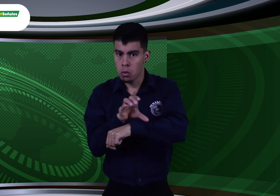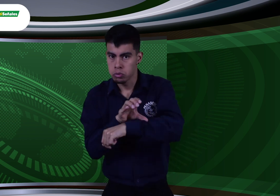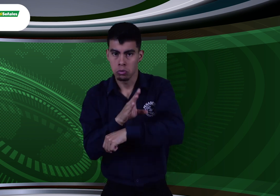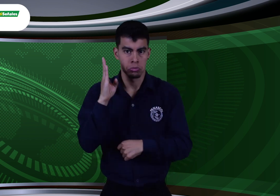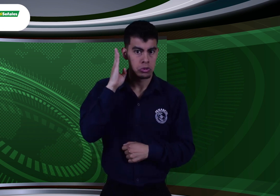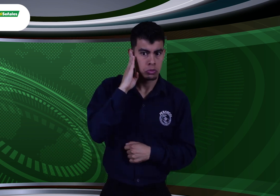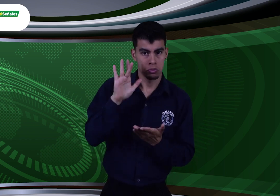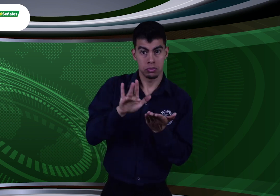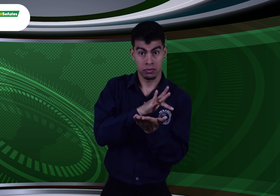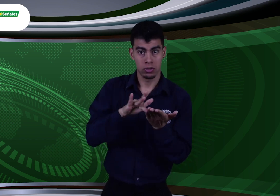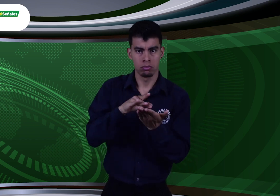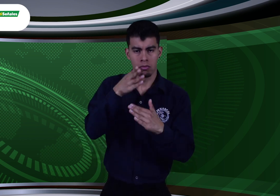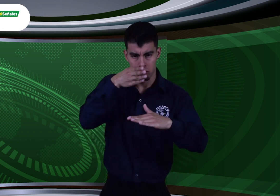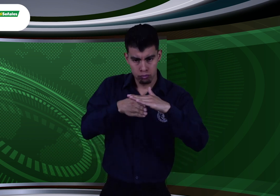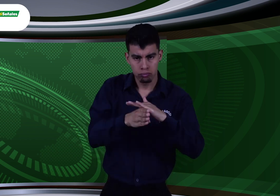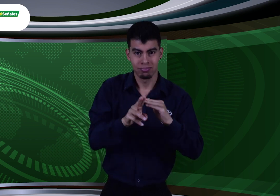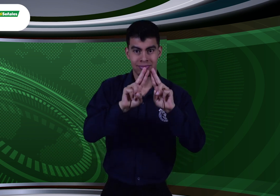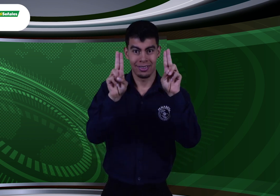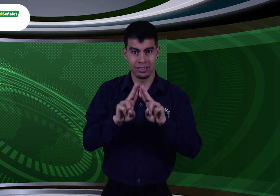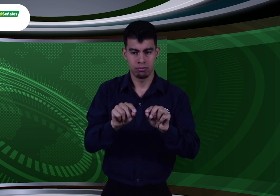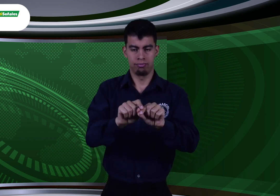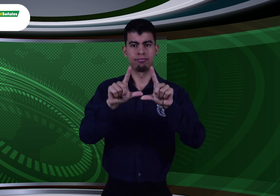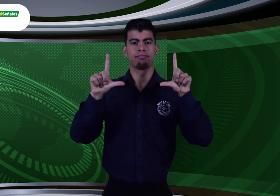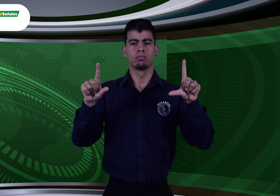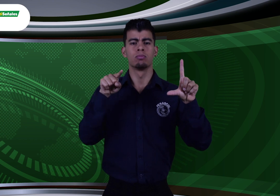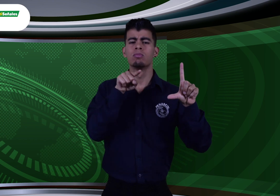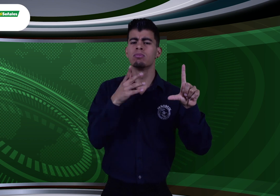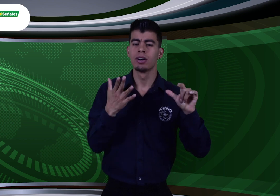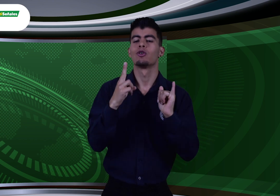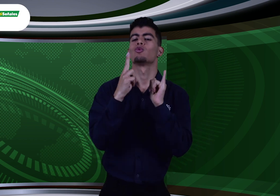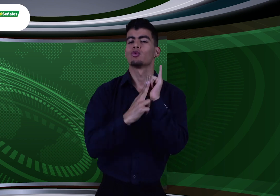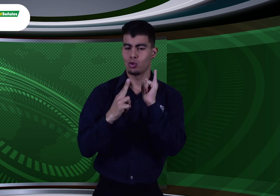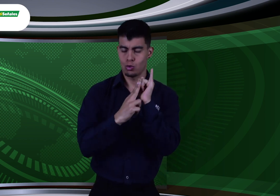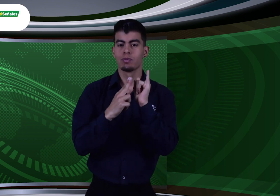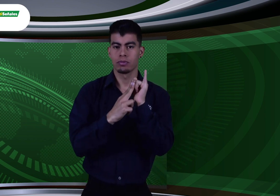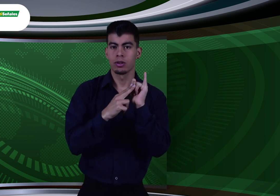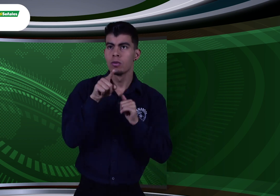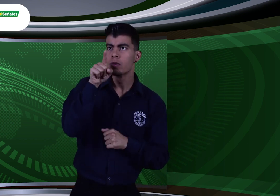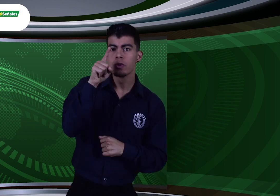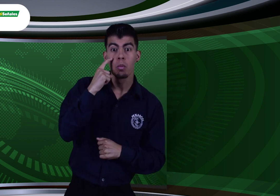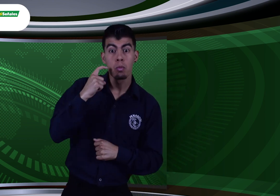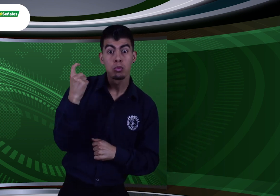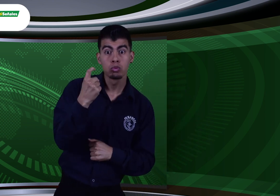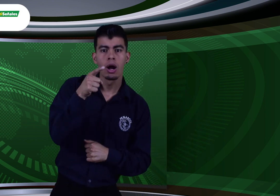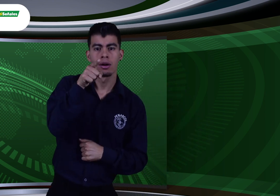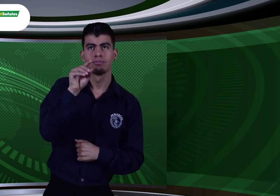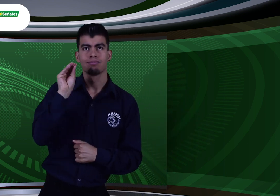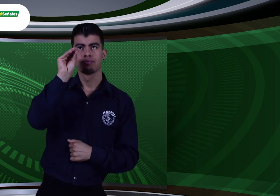dispositivo con acceso a internet, ingresa a YouTube y en el buscador, escribe